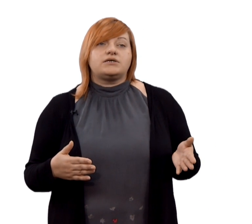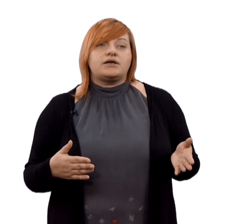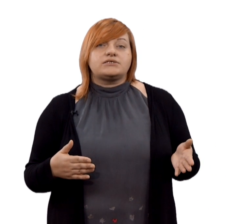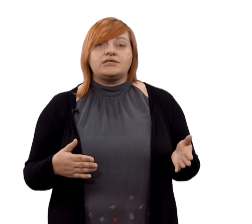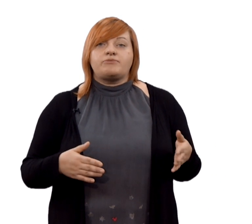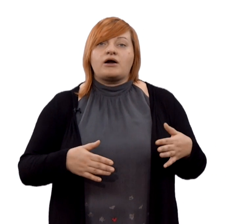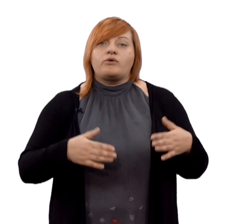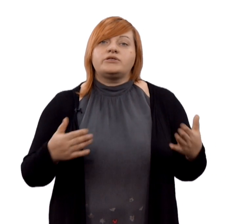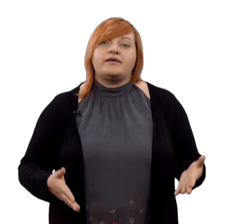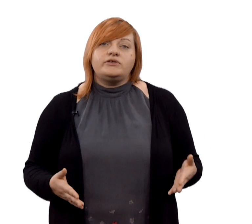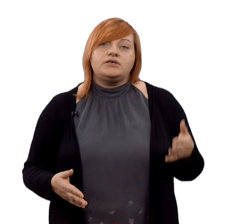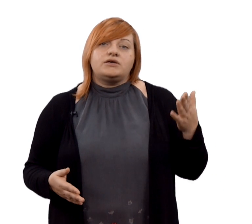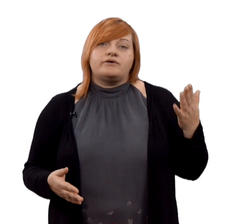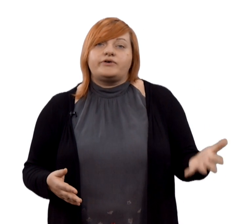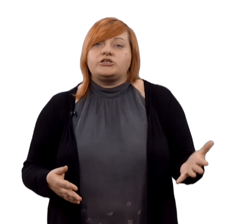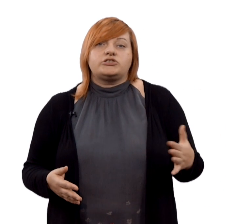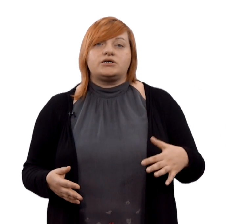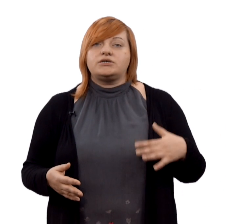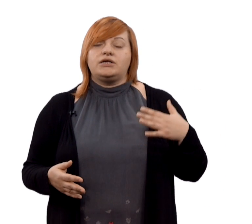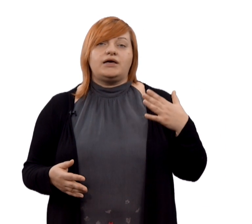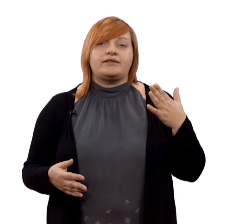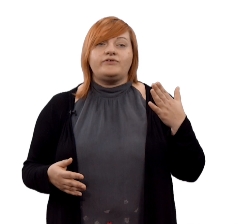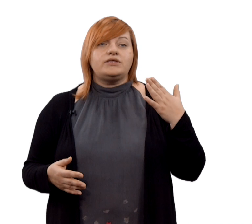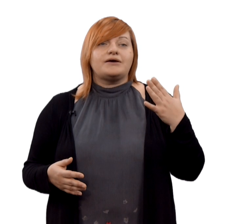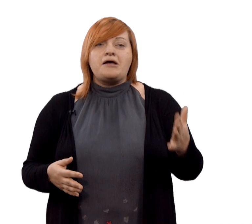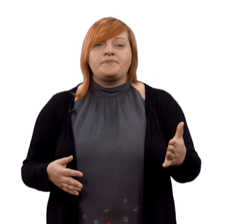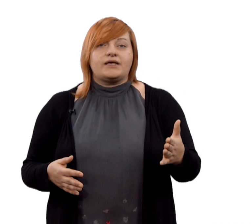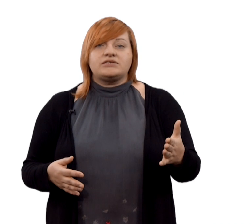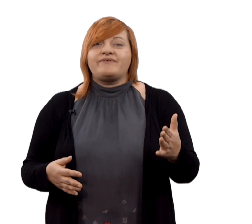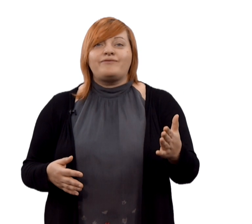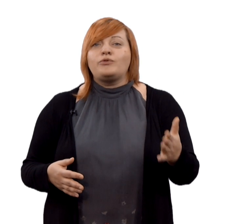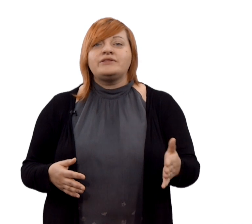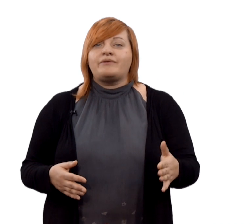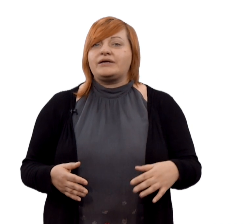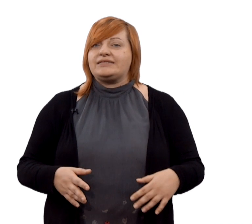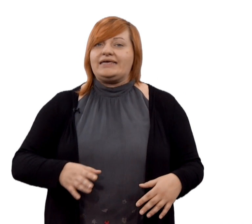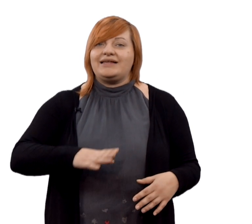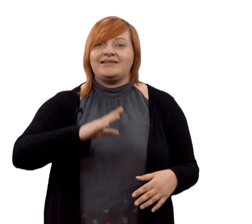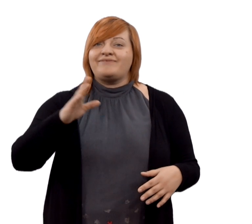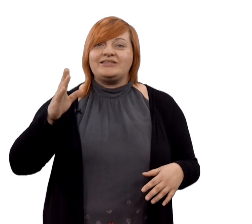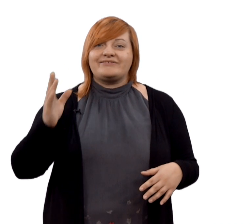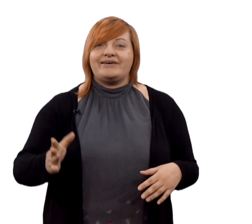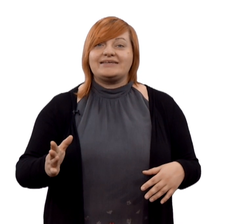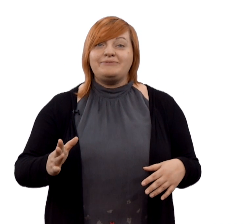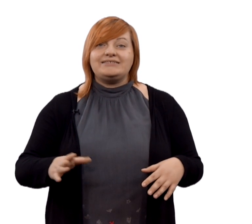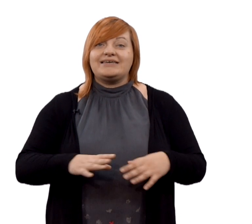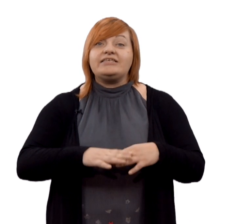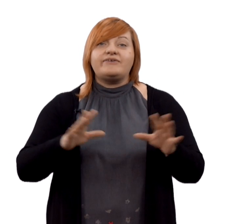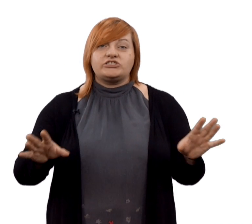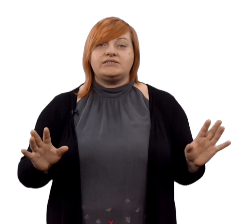рассказом о какой-то новинке в гаджетах или о новинке своего модного бренда или о новинке в своей косметике, неважно, здесь